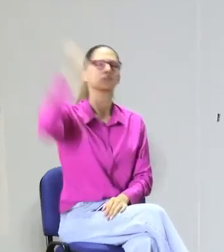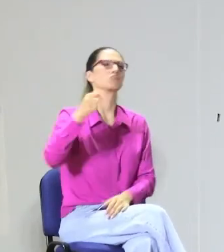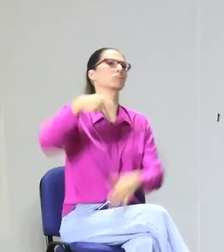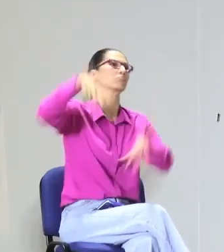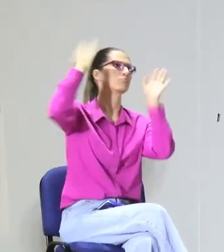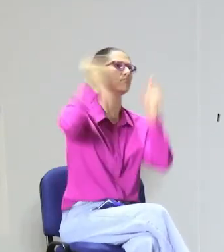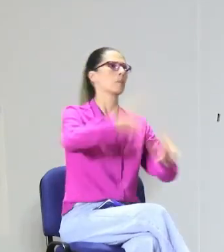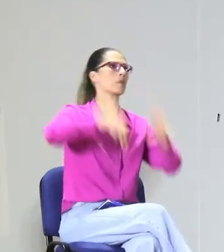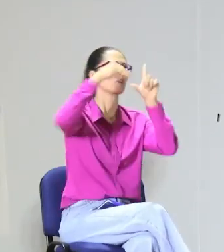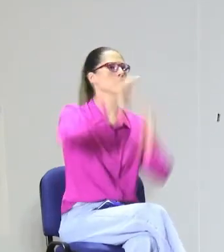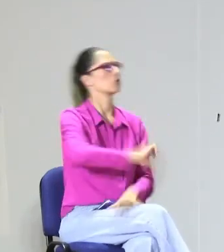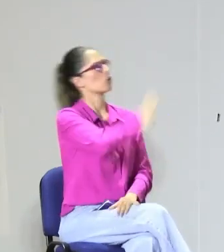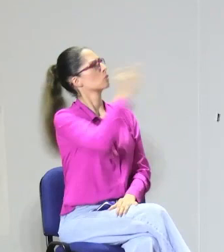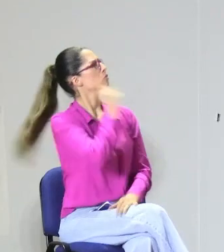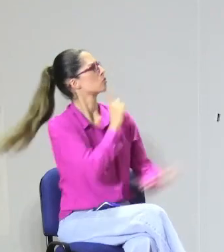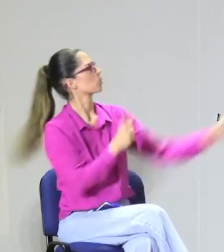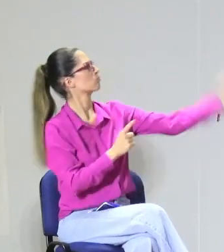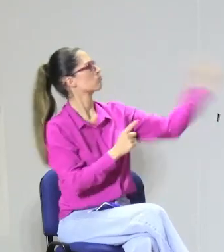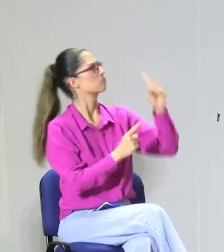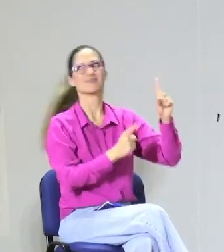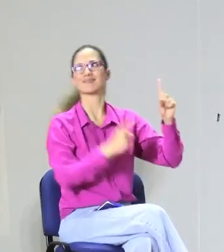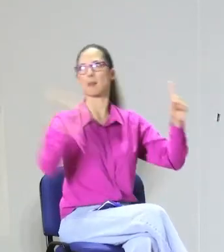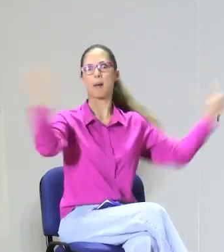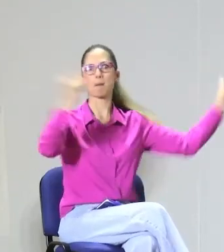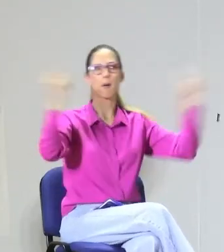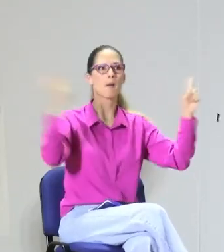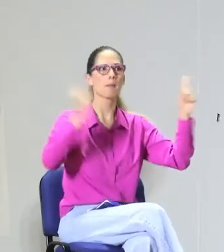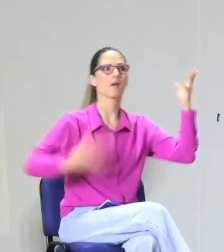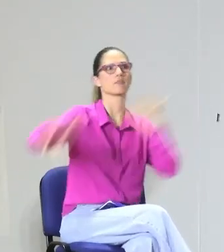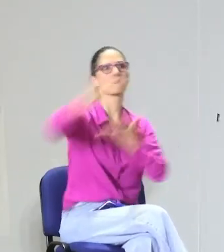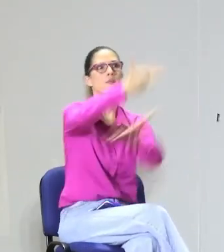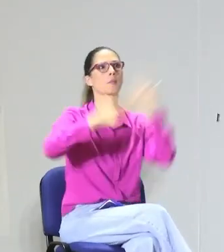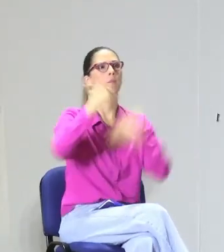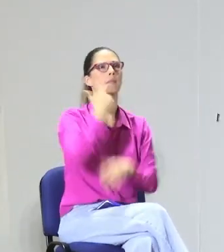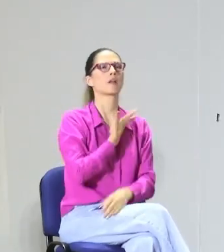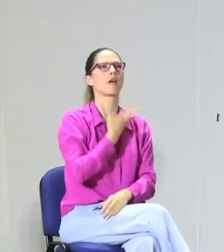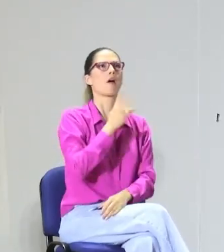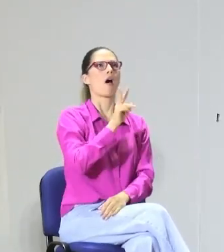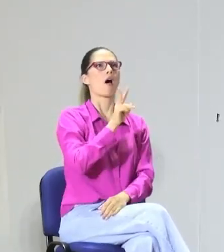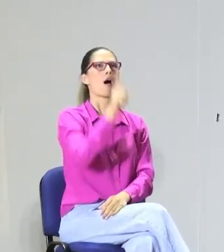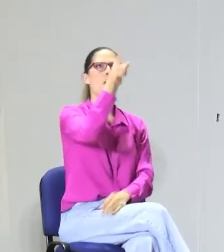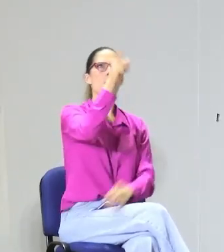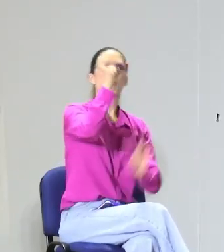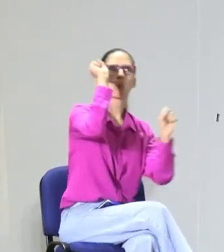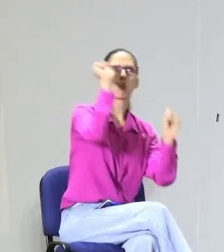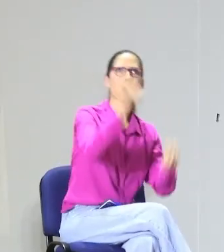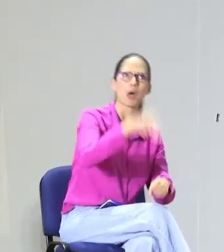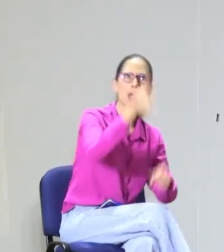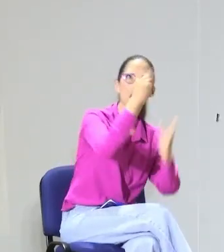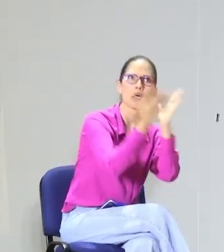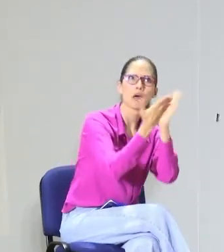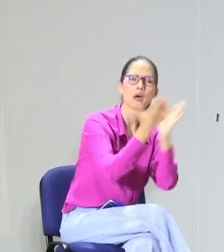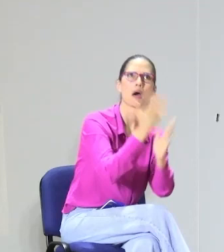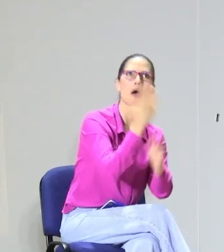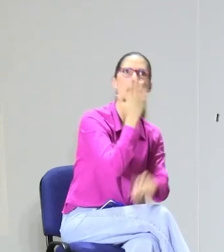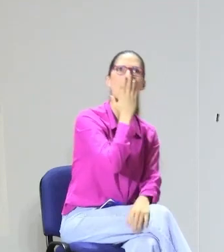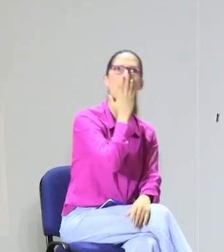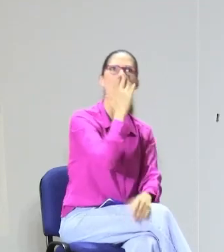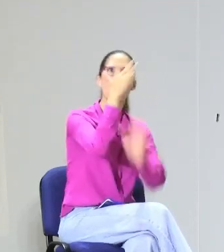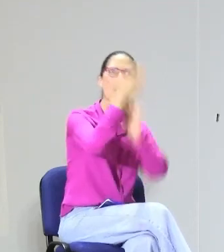información, dar ejemplos de otros lugares, invitar a maestros sordos, a especialistas sordos, para